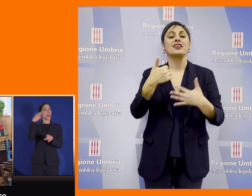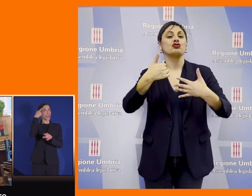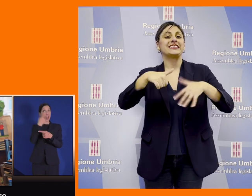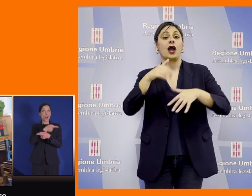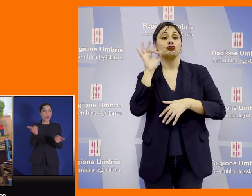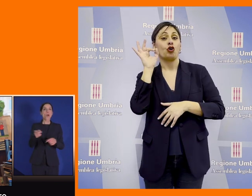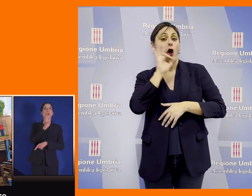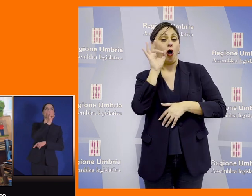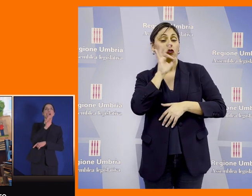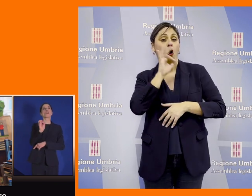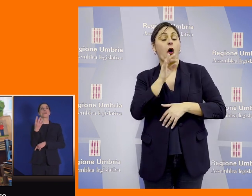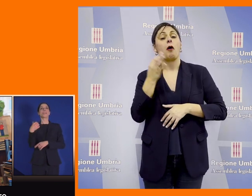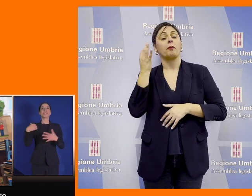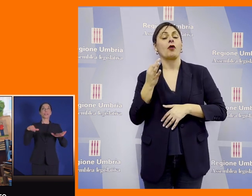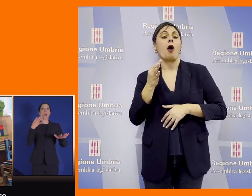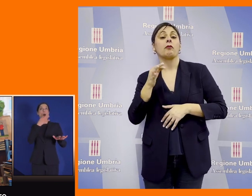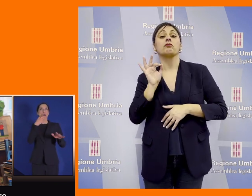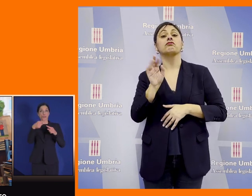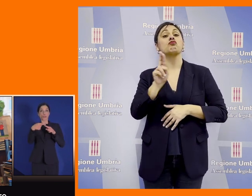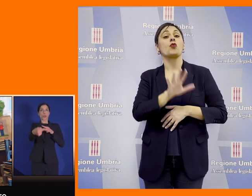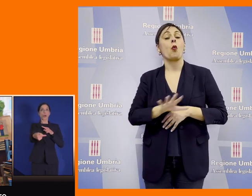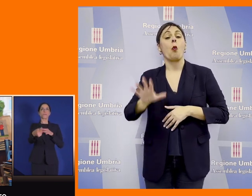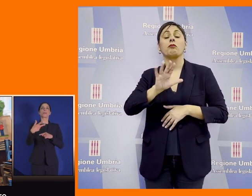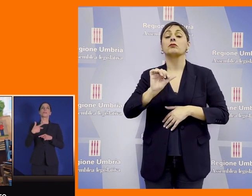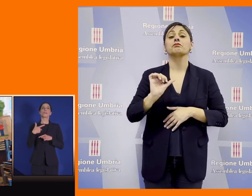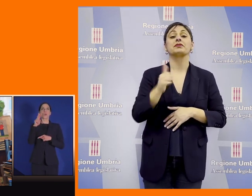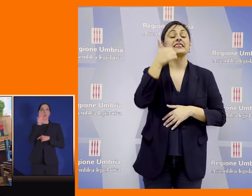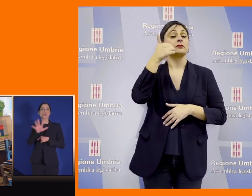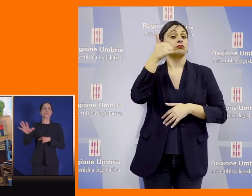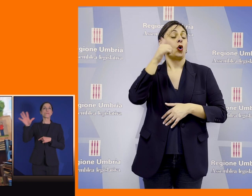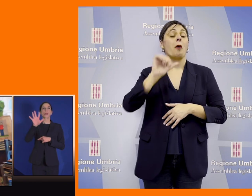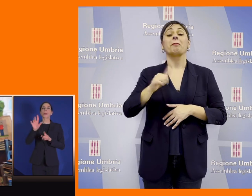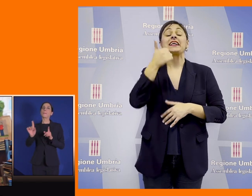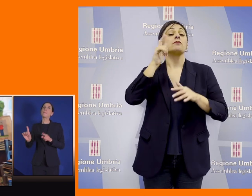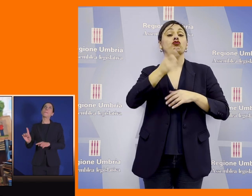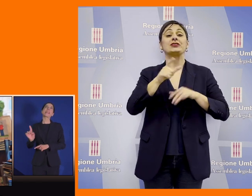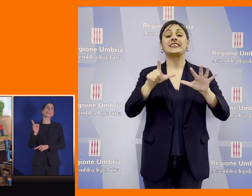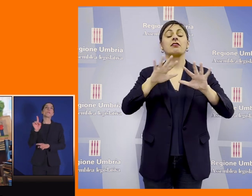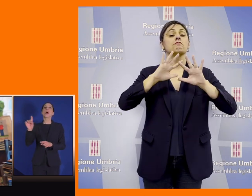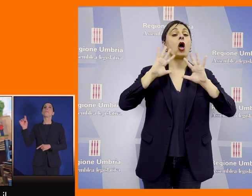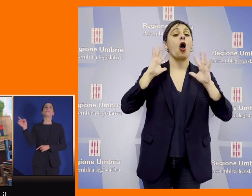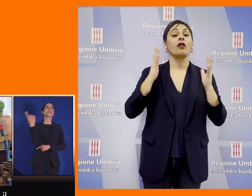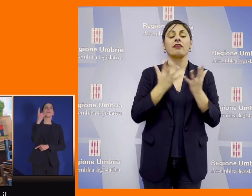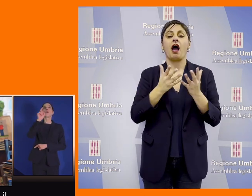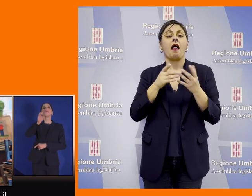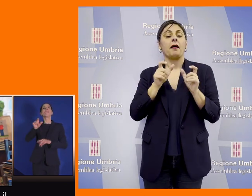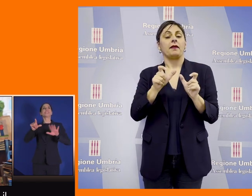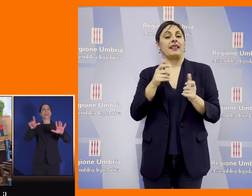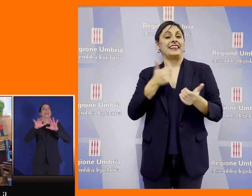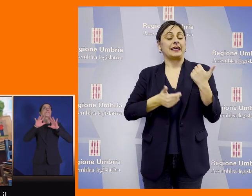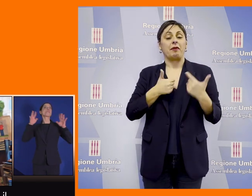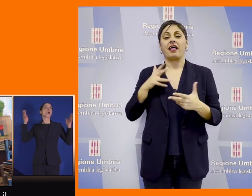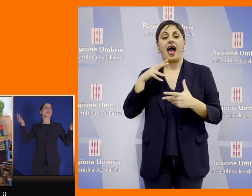15, 16 di ottobre si svolgerà in Umbria il primo G7 mondiale su